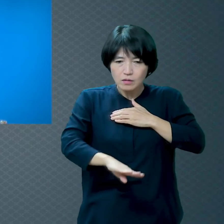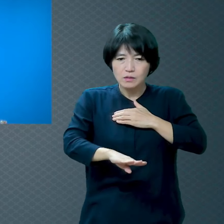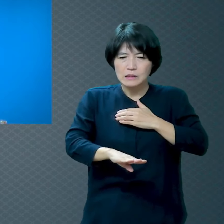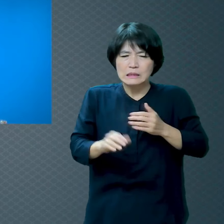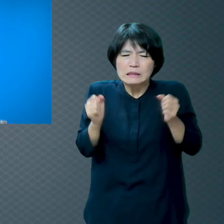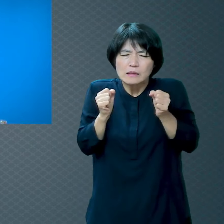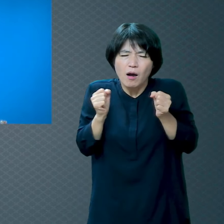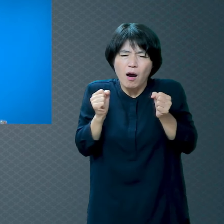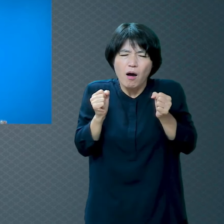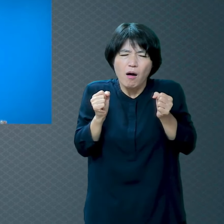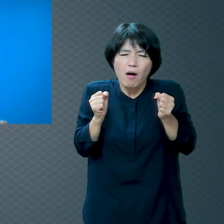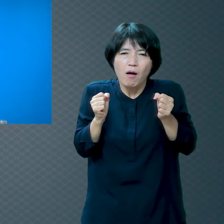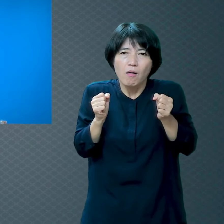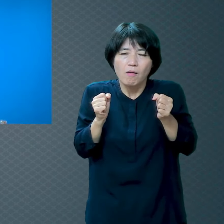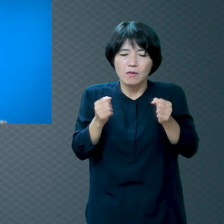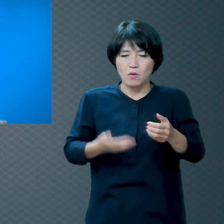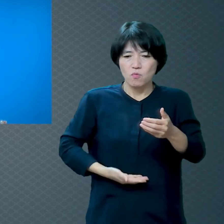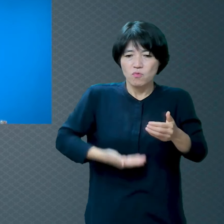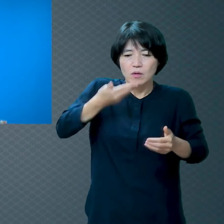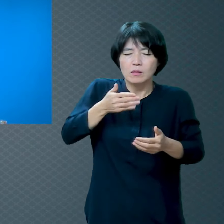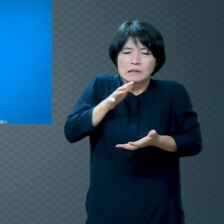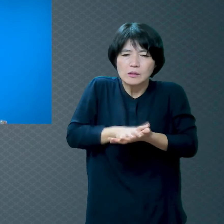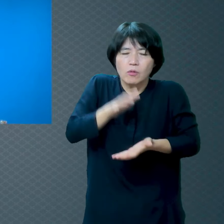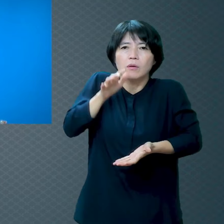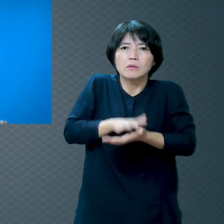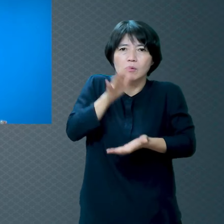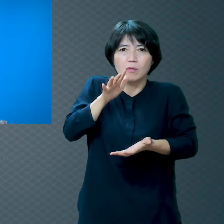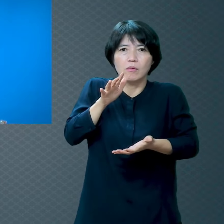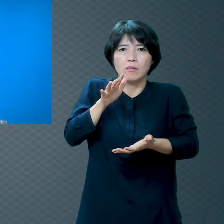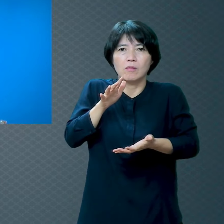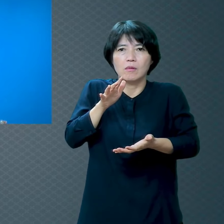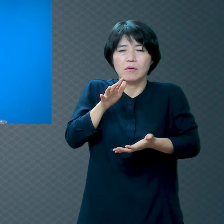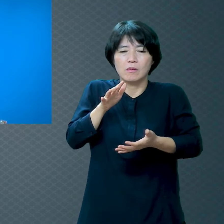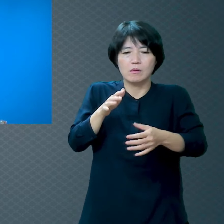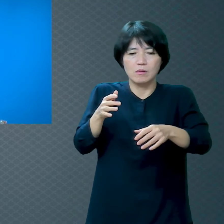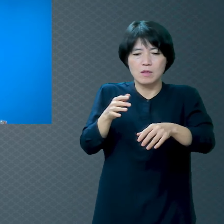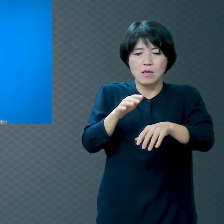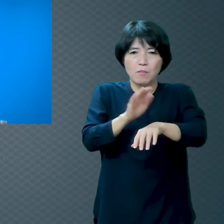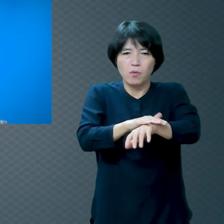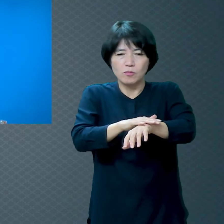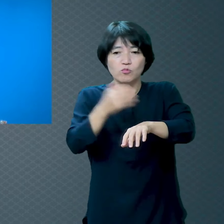살갗을 살짝 스치잖아요 그럼 면도칼로 살을 이렇게 베는 것 같아요